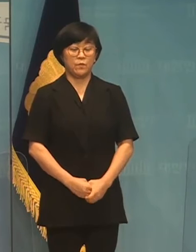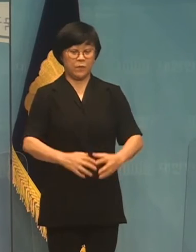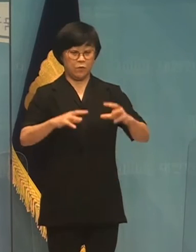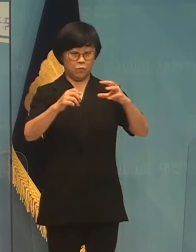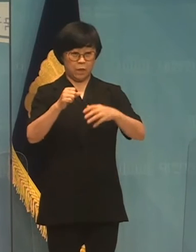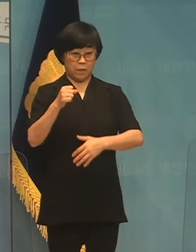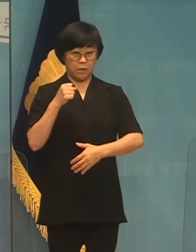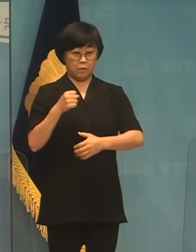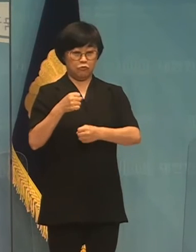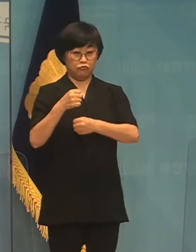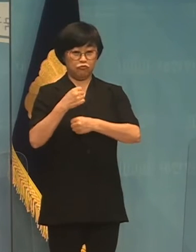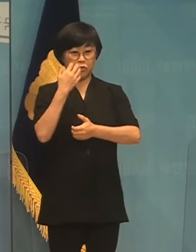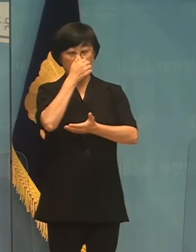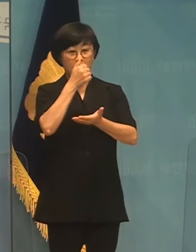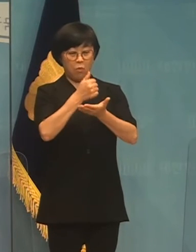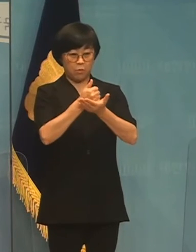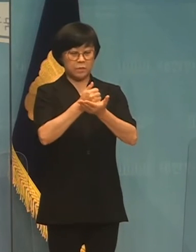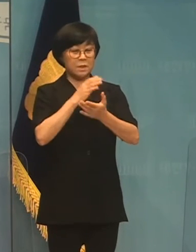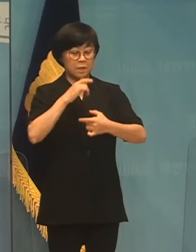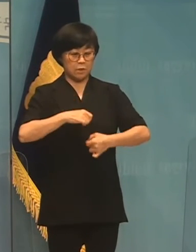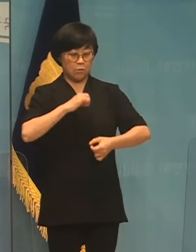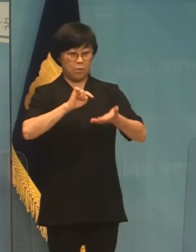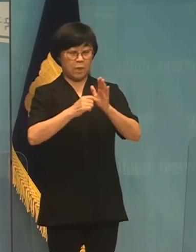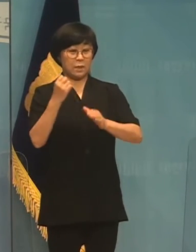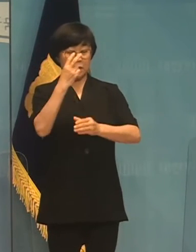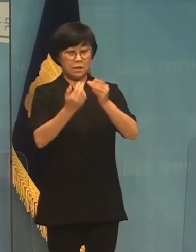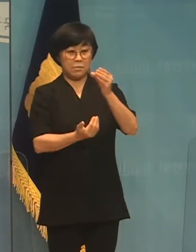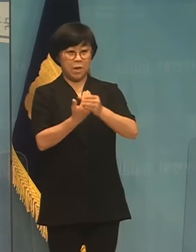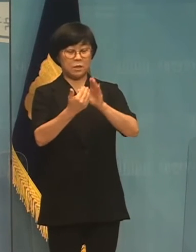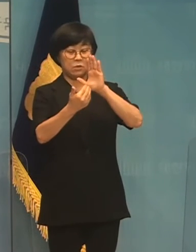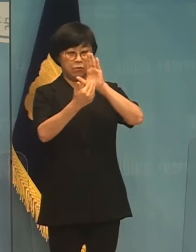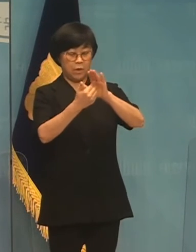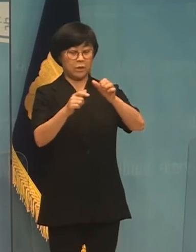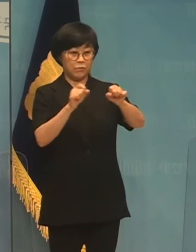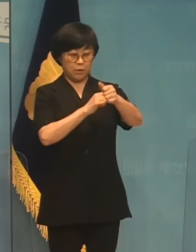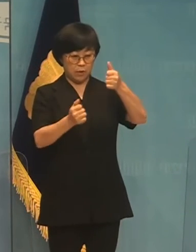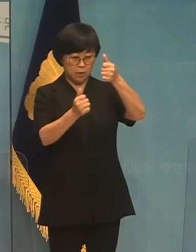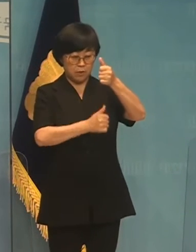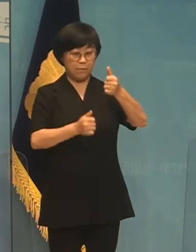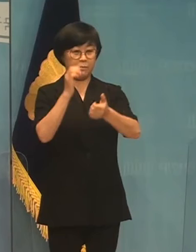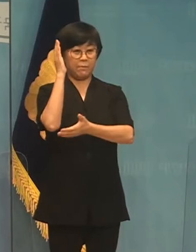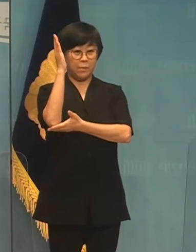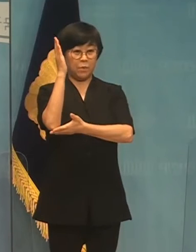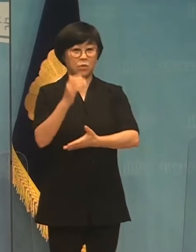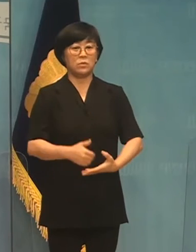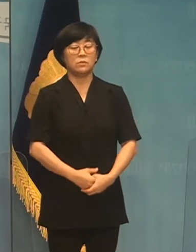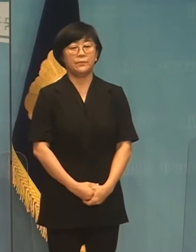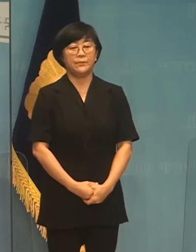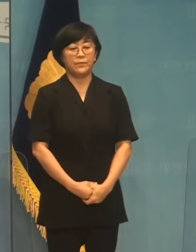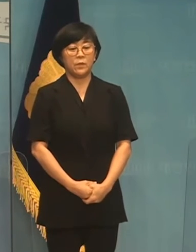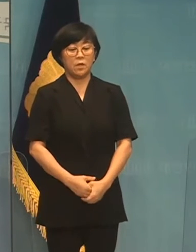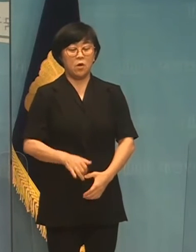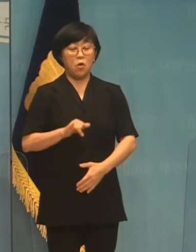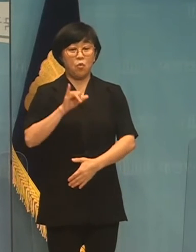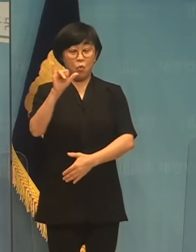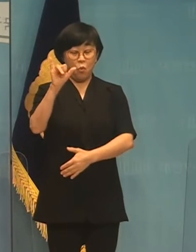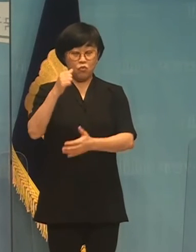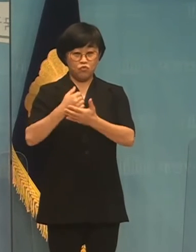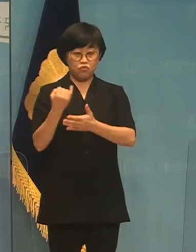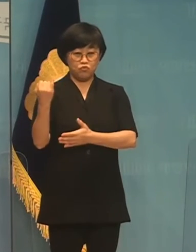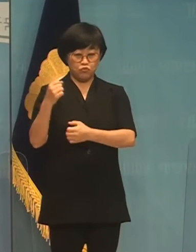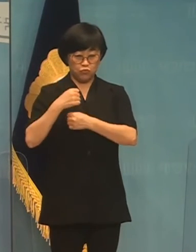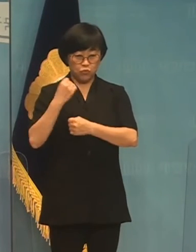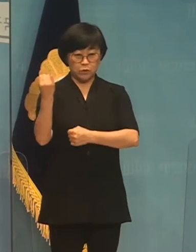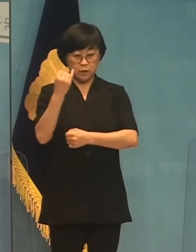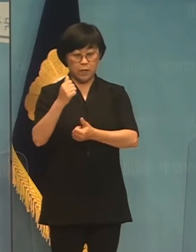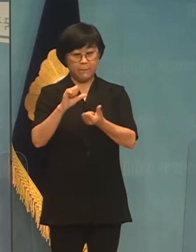국민의힘 군송범죄 진상균형 및 재발 방지 특별위원회에서 성공시 발표했습니다. 공군 석추행 피해